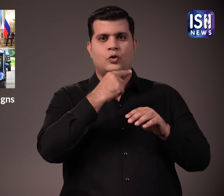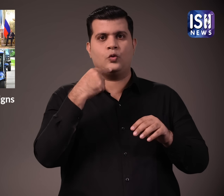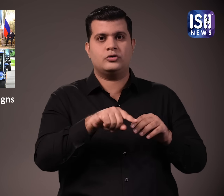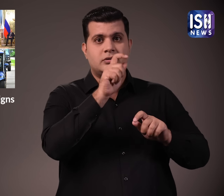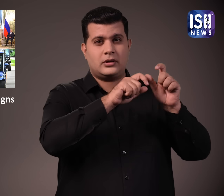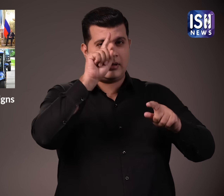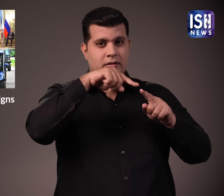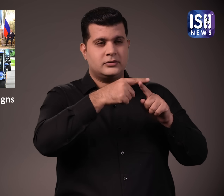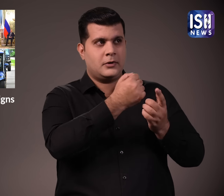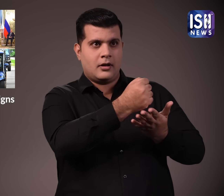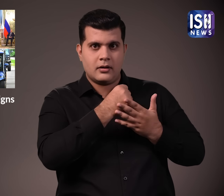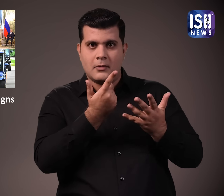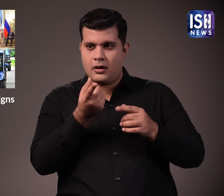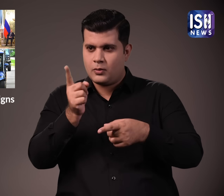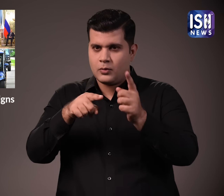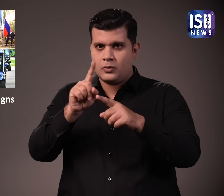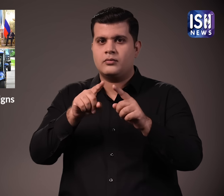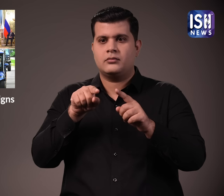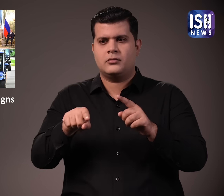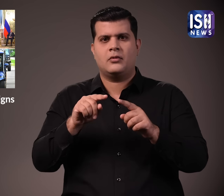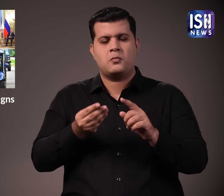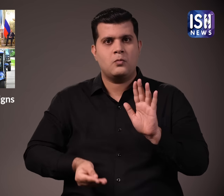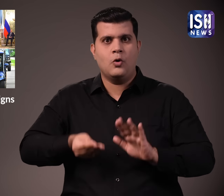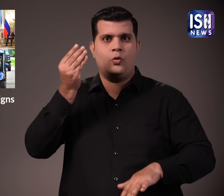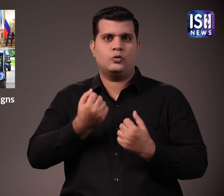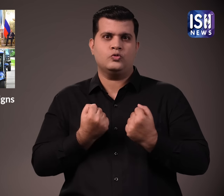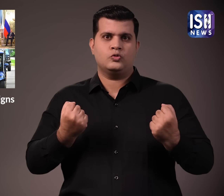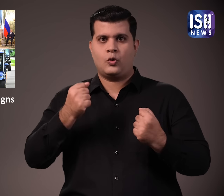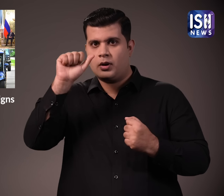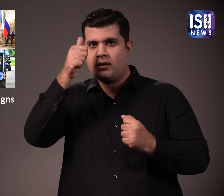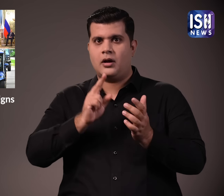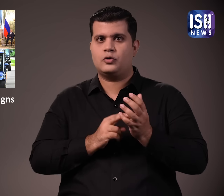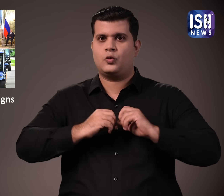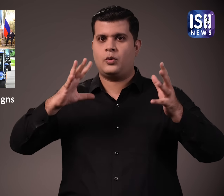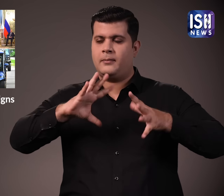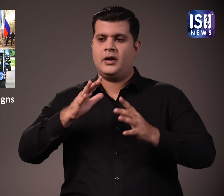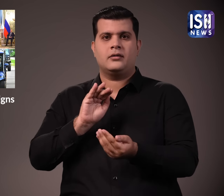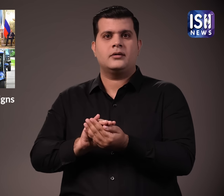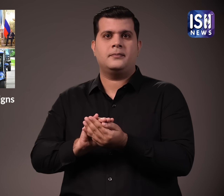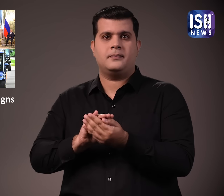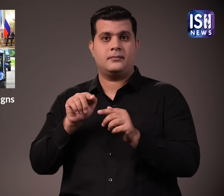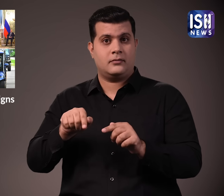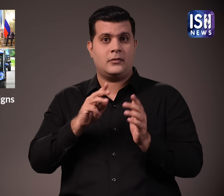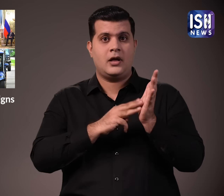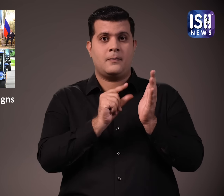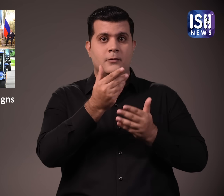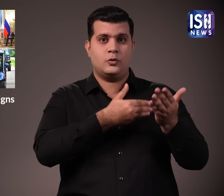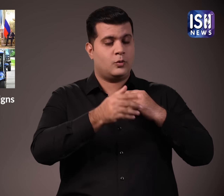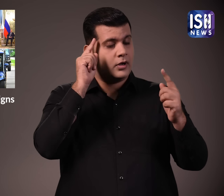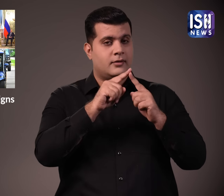सामोई कुरूप से पिस्तार समर्थन करने के लिए एक